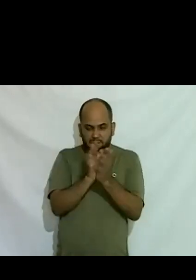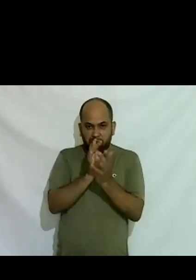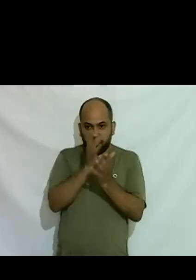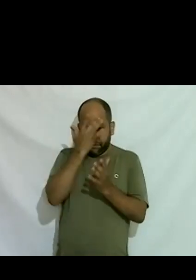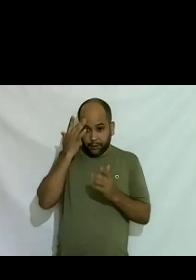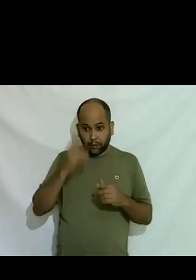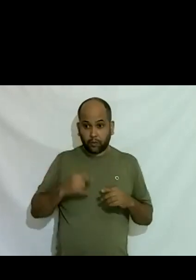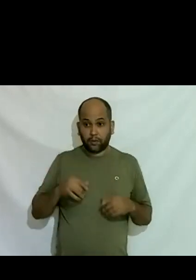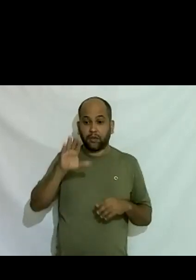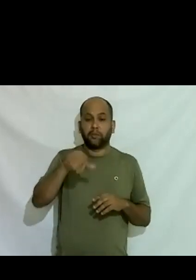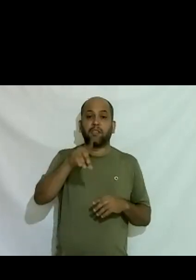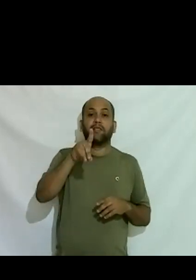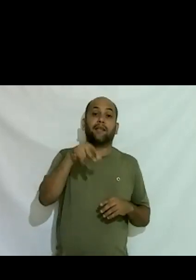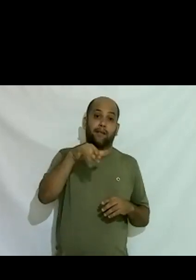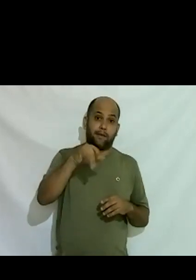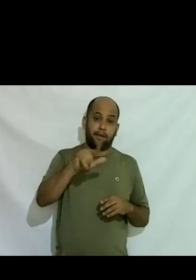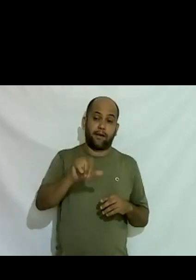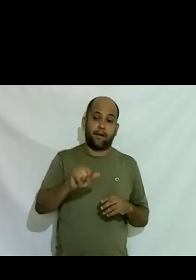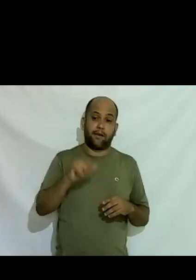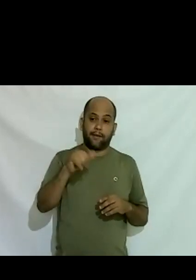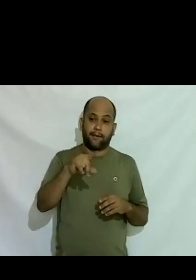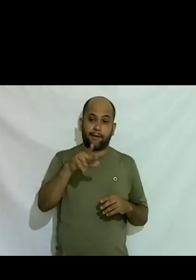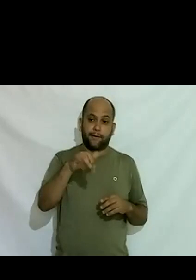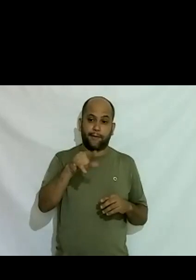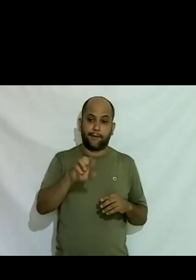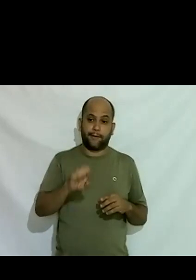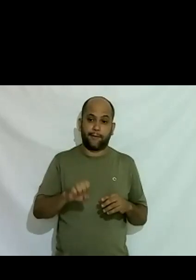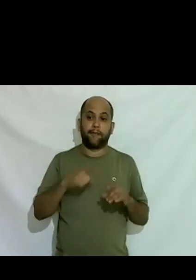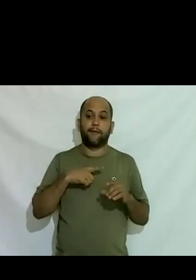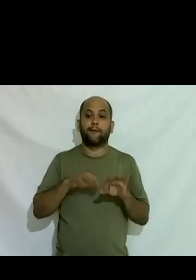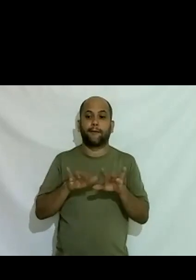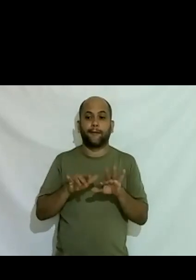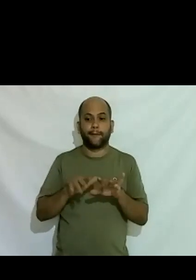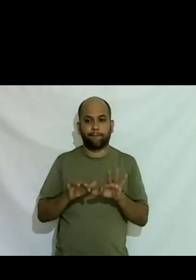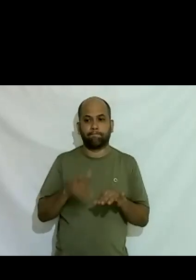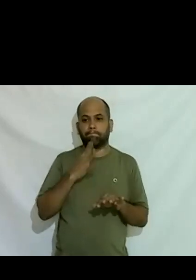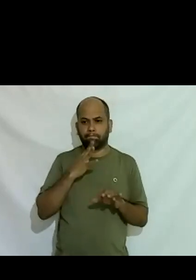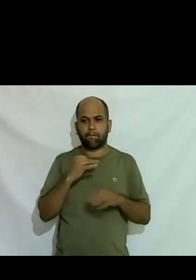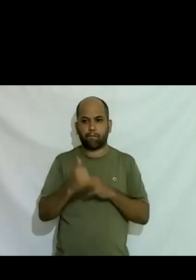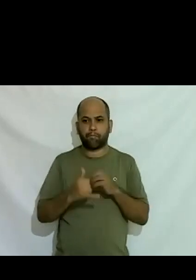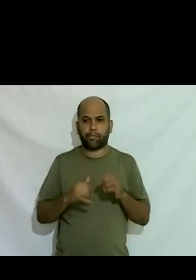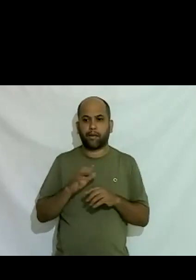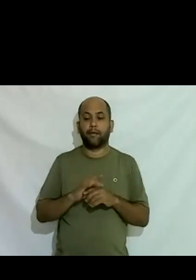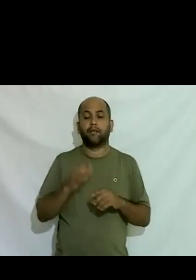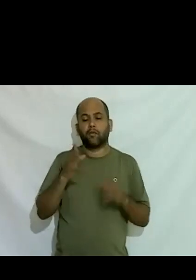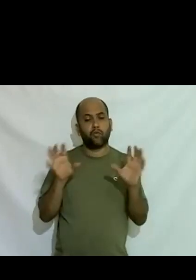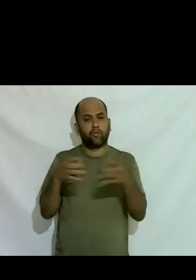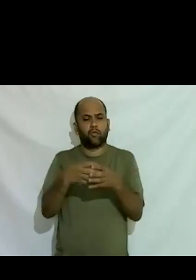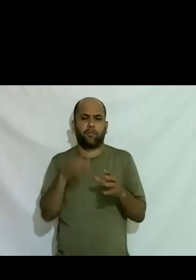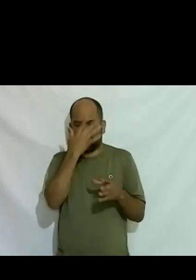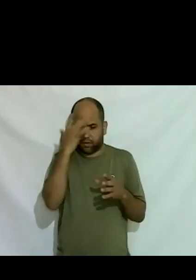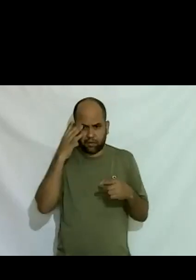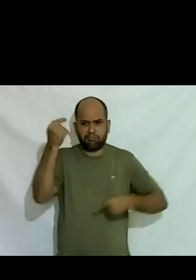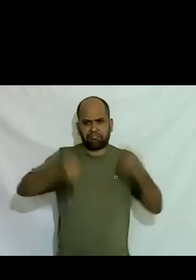chamei a Daniela Labrade também que precisava fazer o site ela era técnica de informática enfim juntamos um grupo de pessoas e